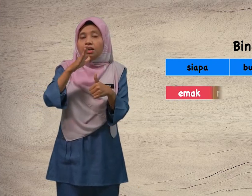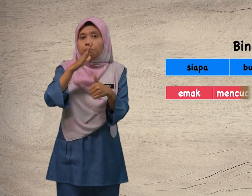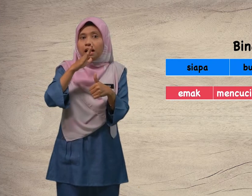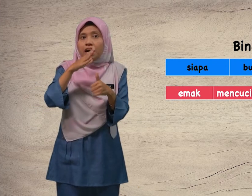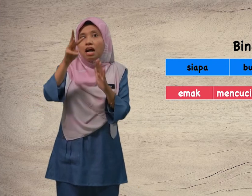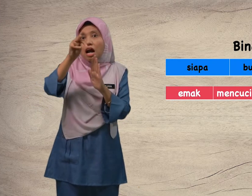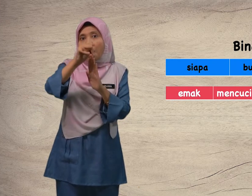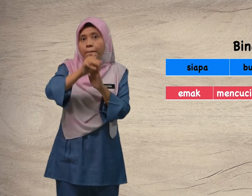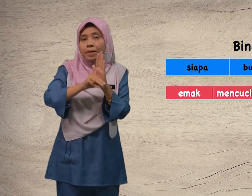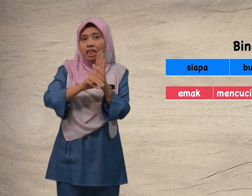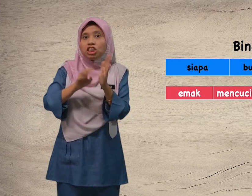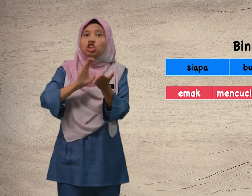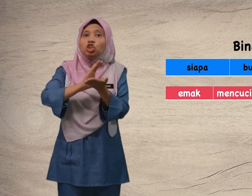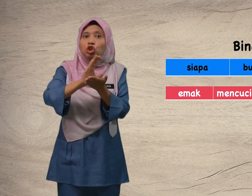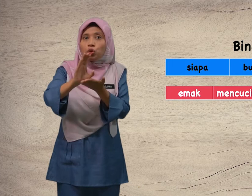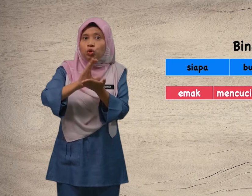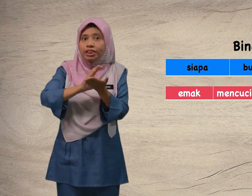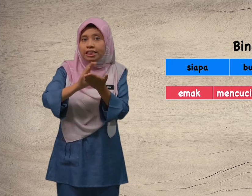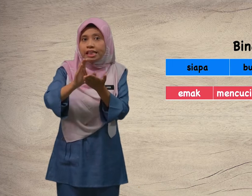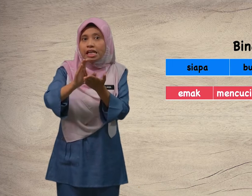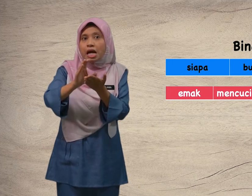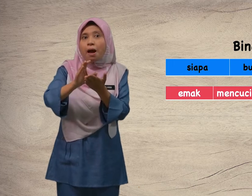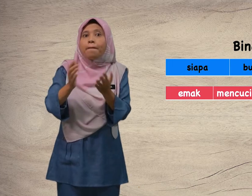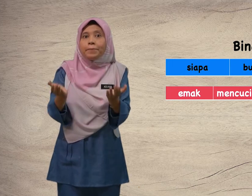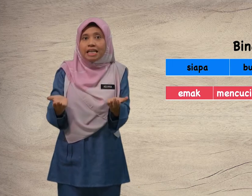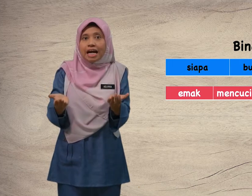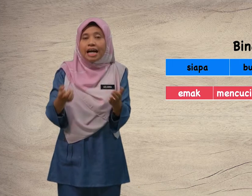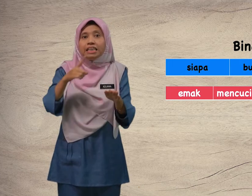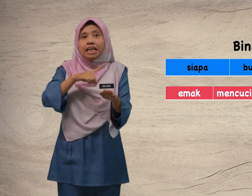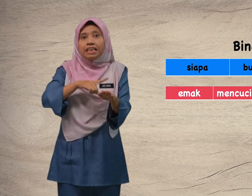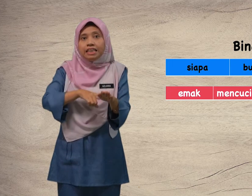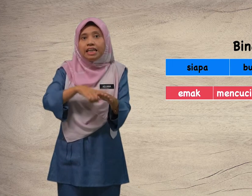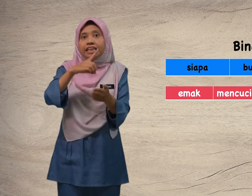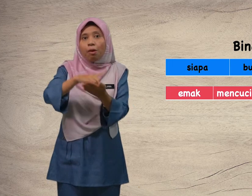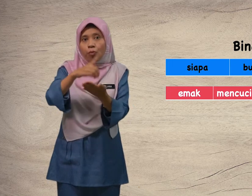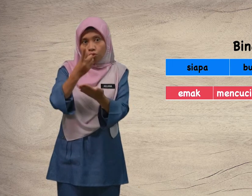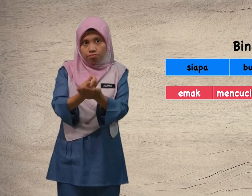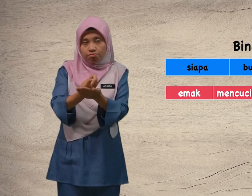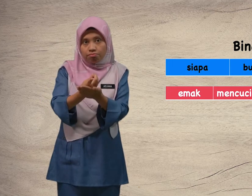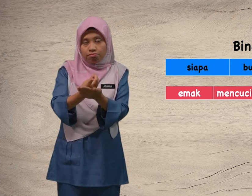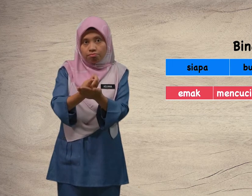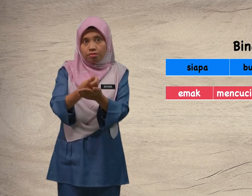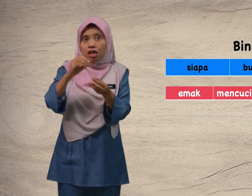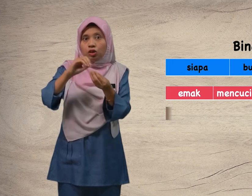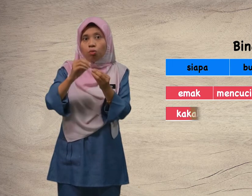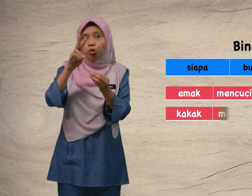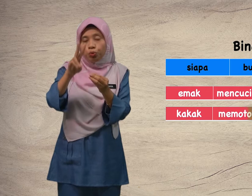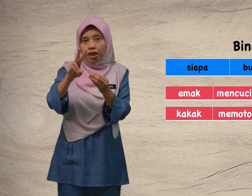emak mencuci pinggan di dapur. Nombor dua,